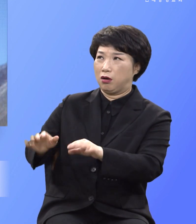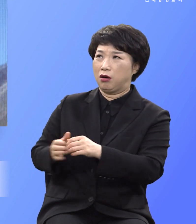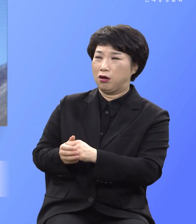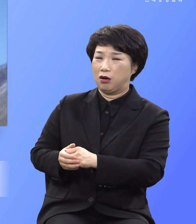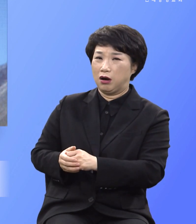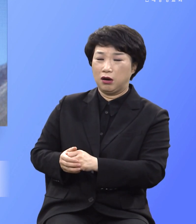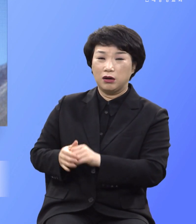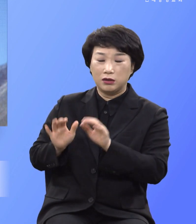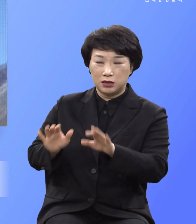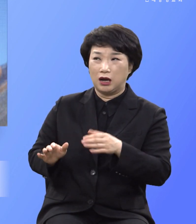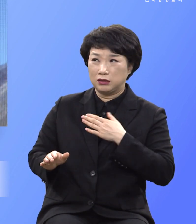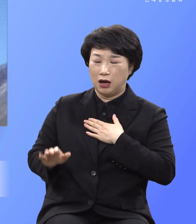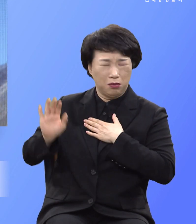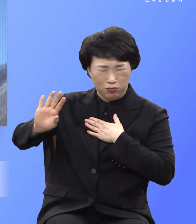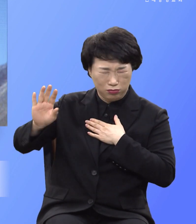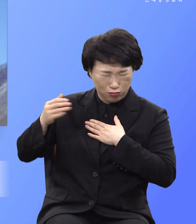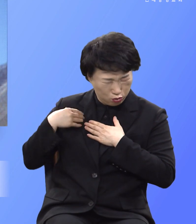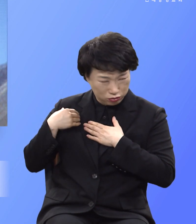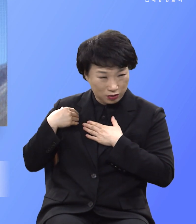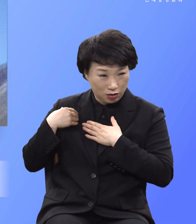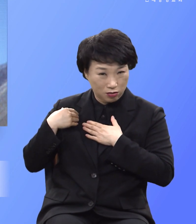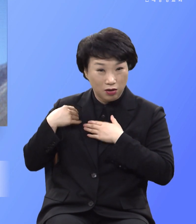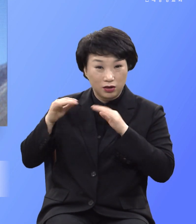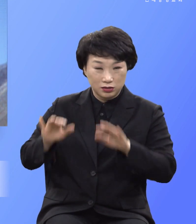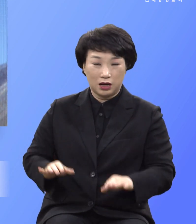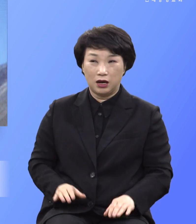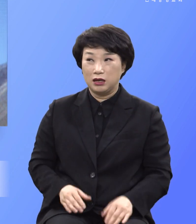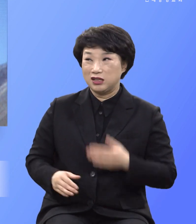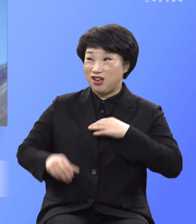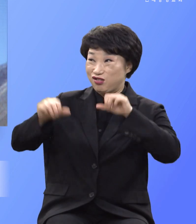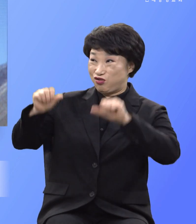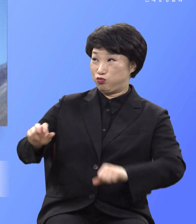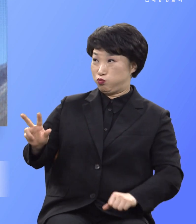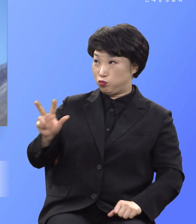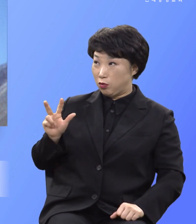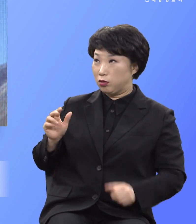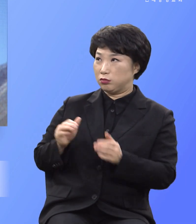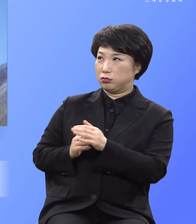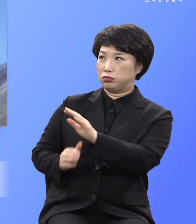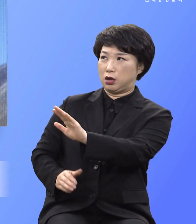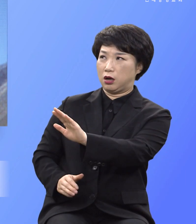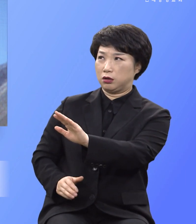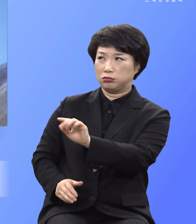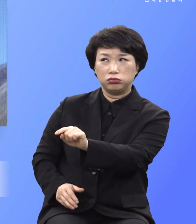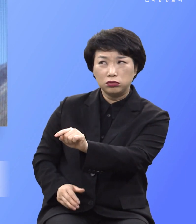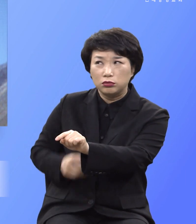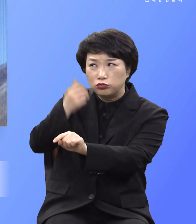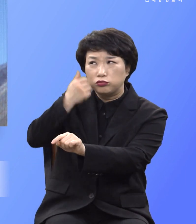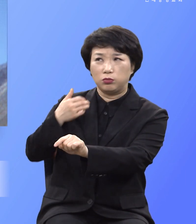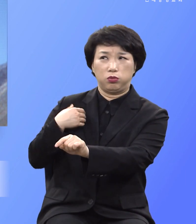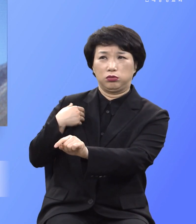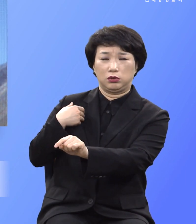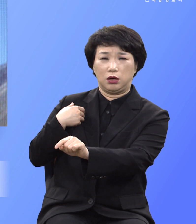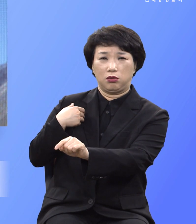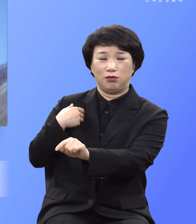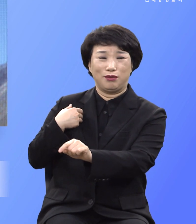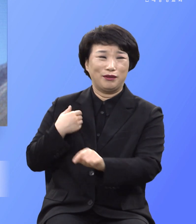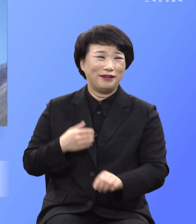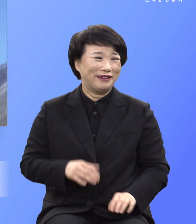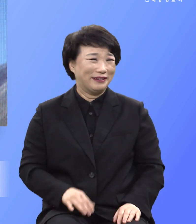절대 모른다 내가 주주하고 맹소오느니 절대 모른다 여러분 목숨